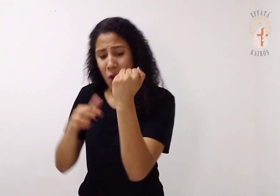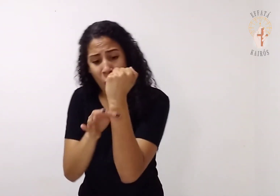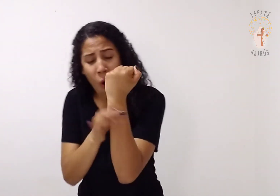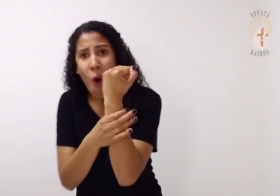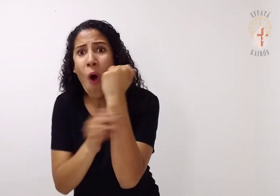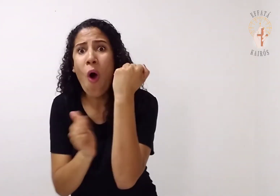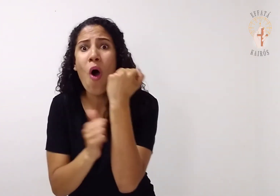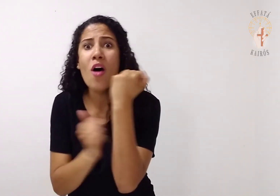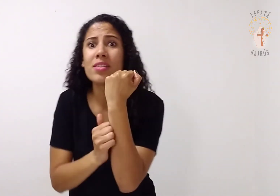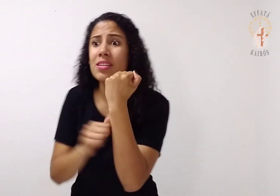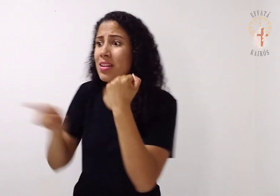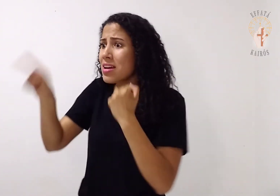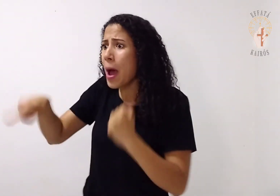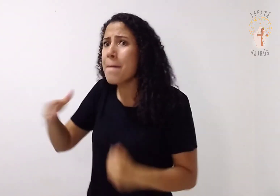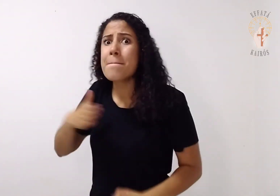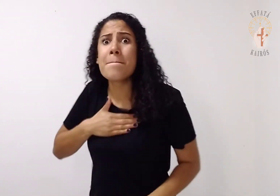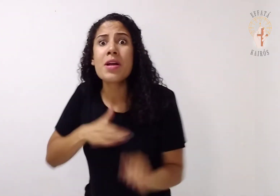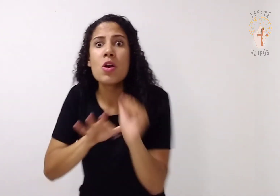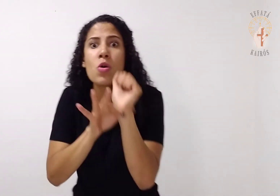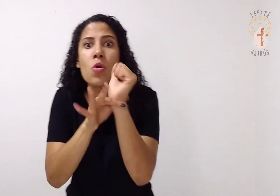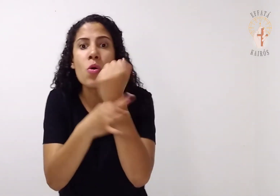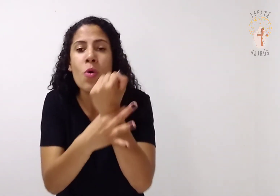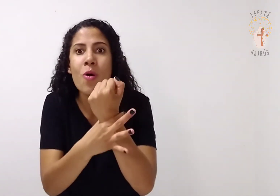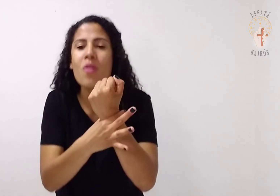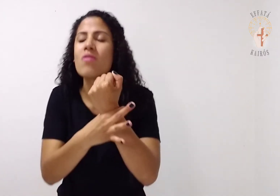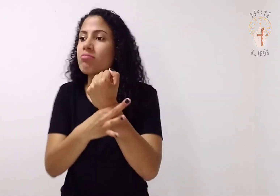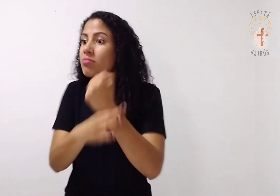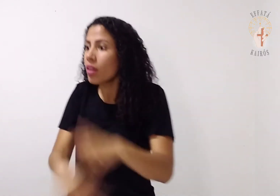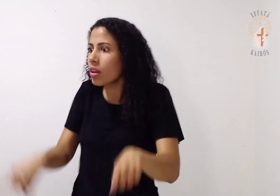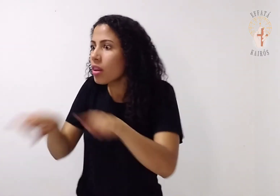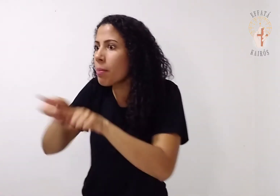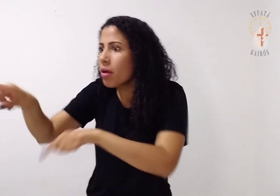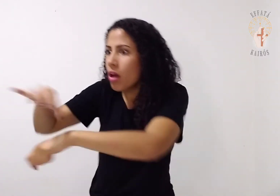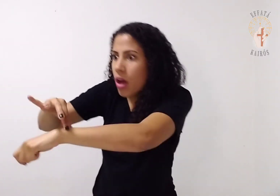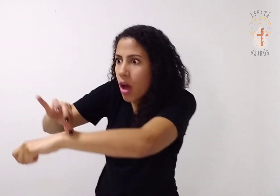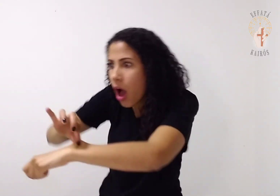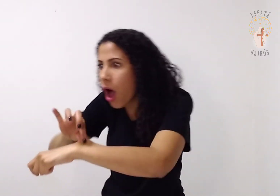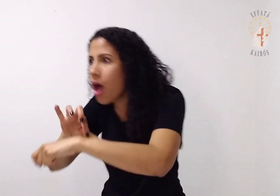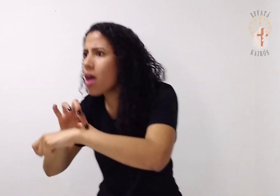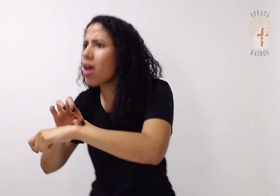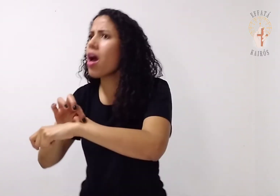exclamou, desta vez sim, é osso dos meus ossos e carne da minha carne.